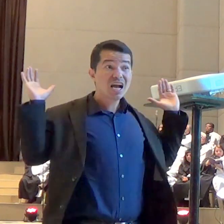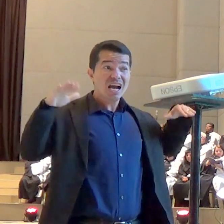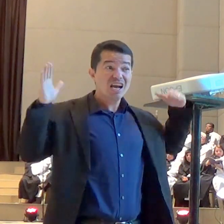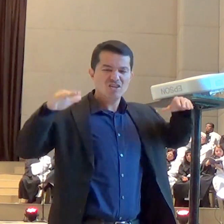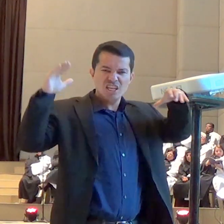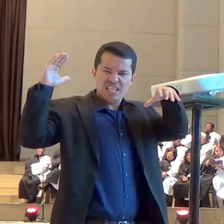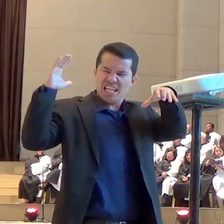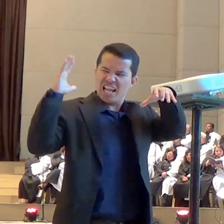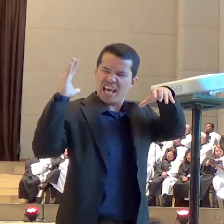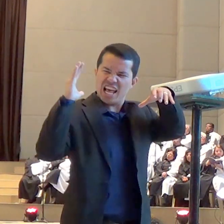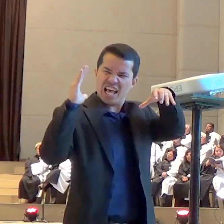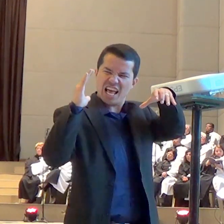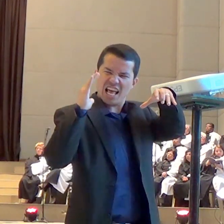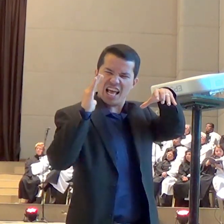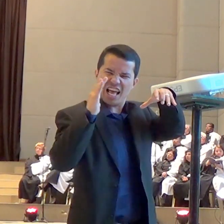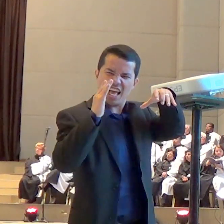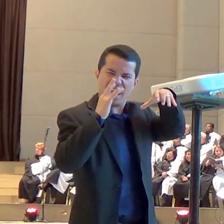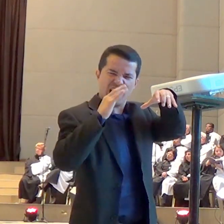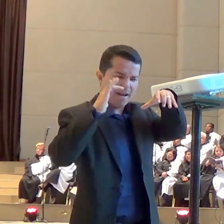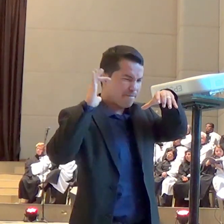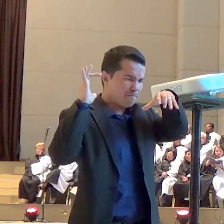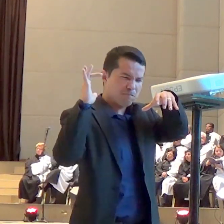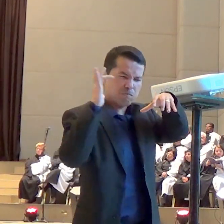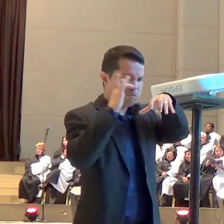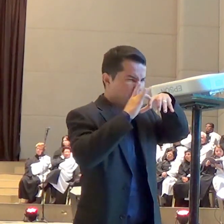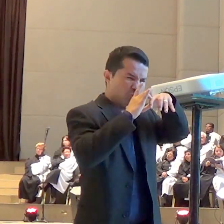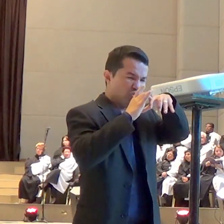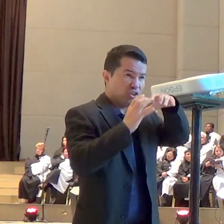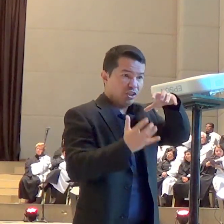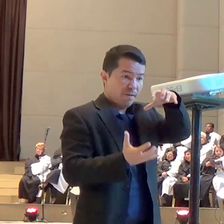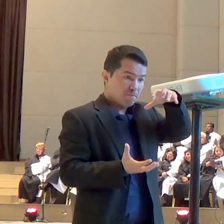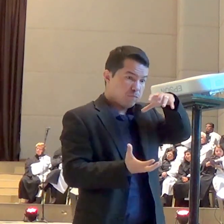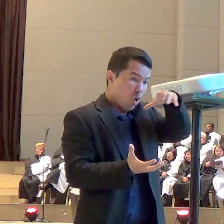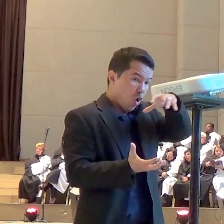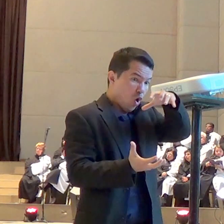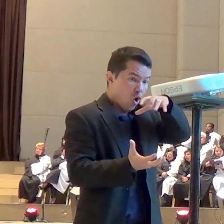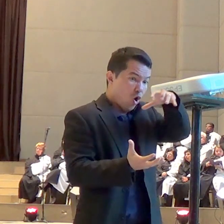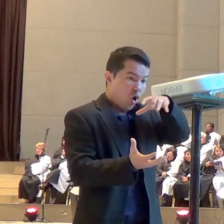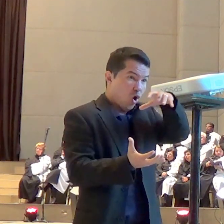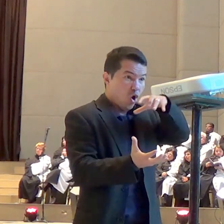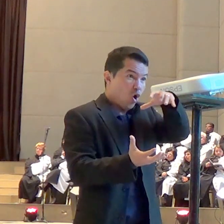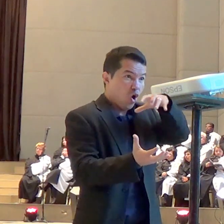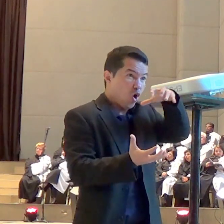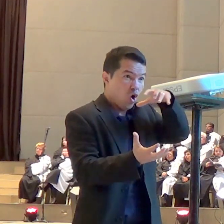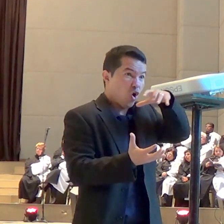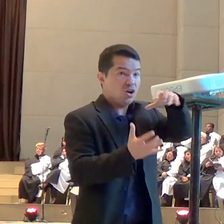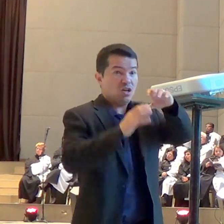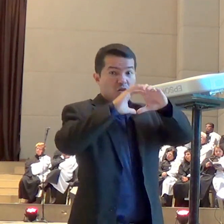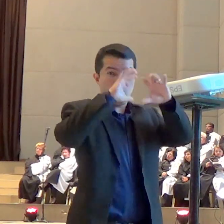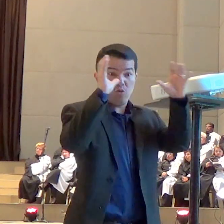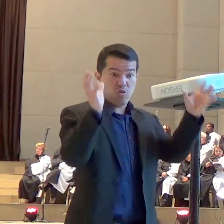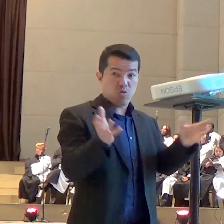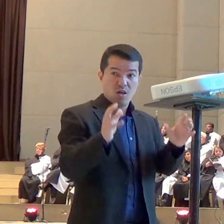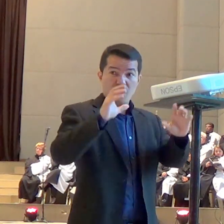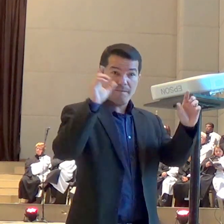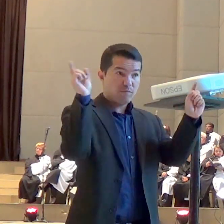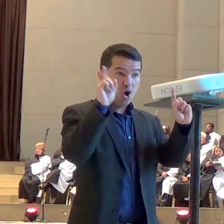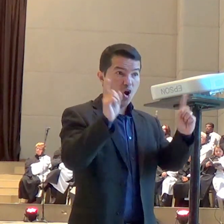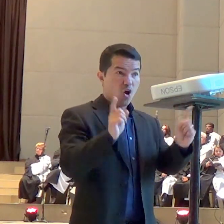brasas do altar de Deus pegassem essas brasas e começassem a lançá-las brasas